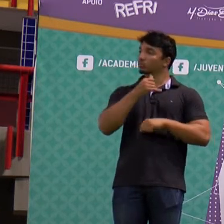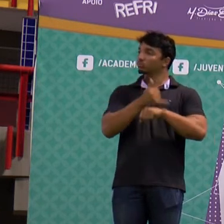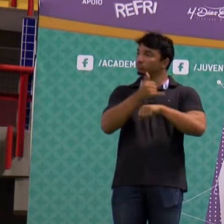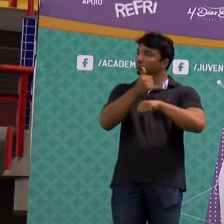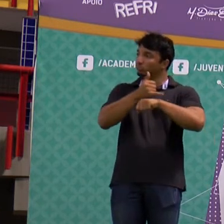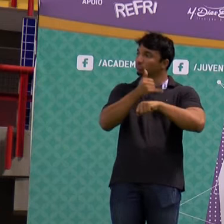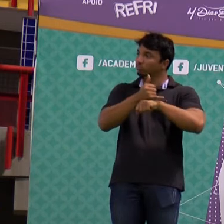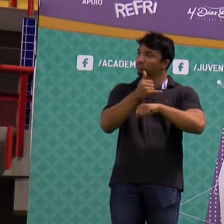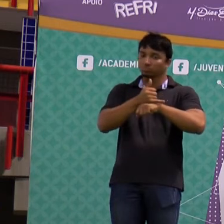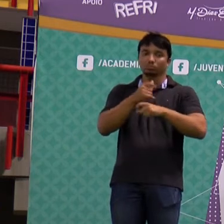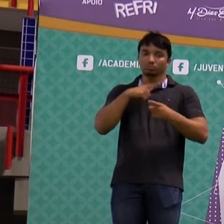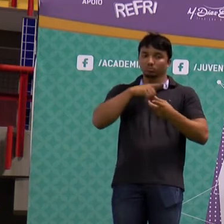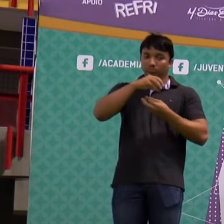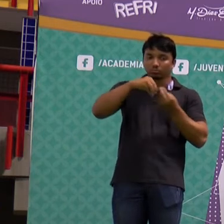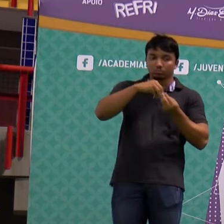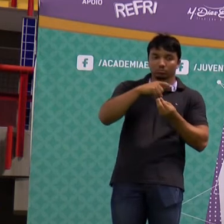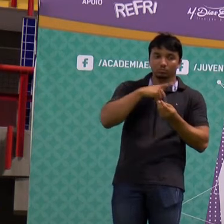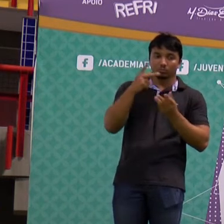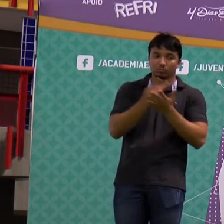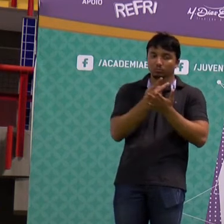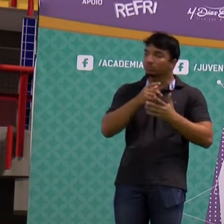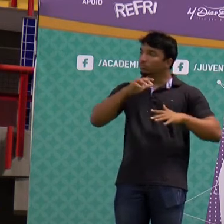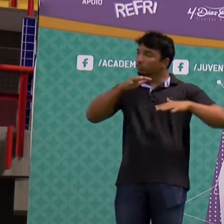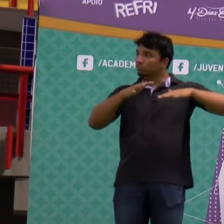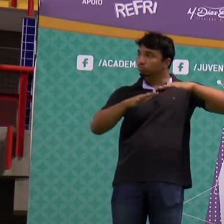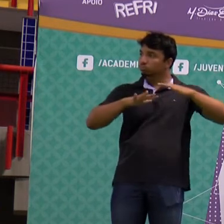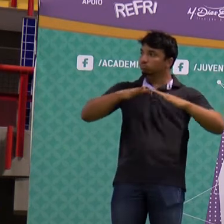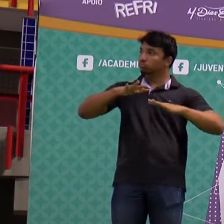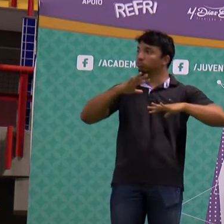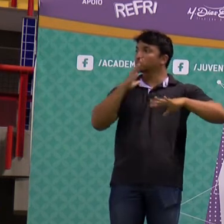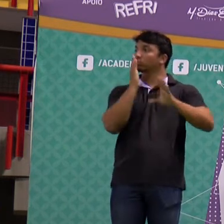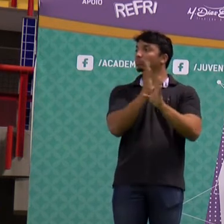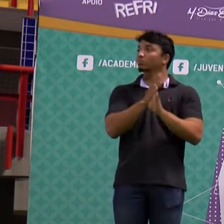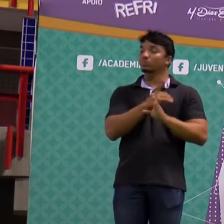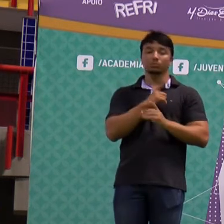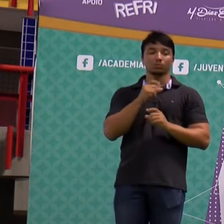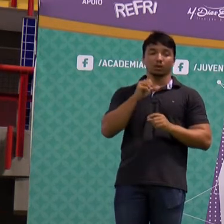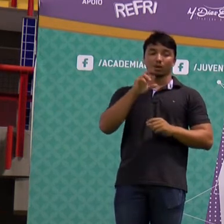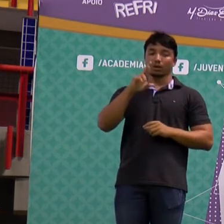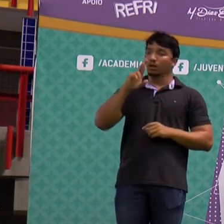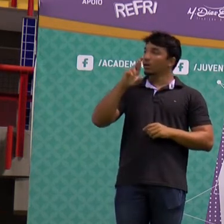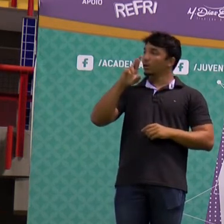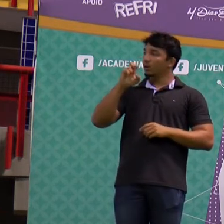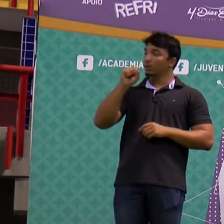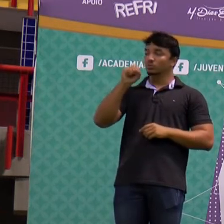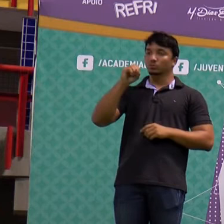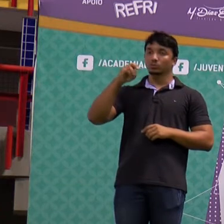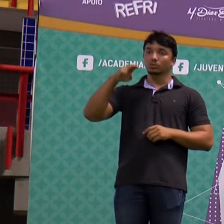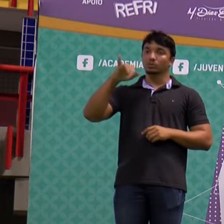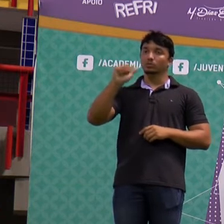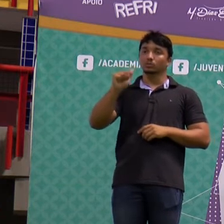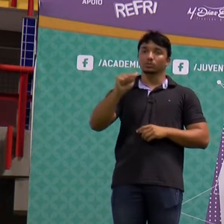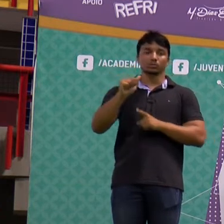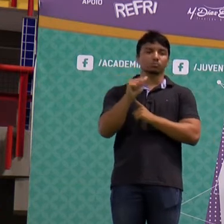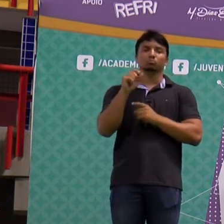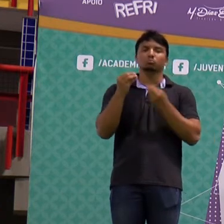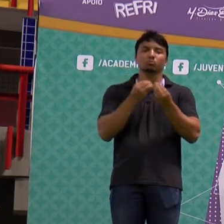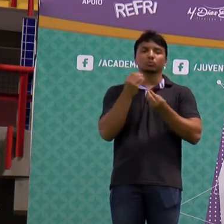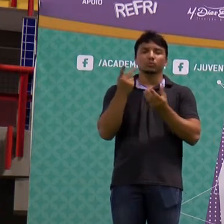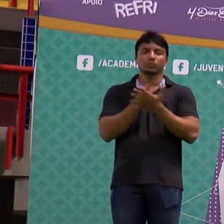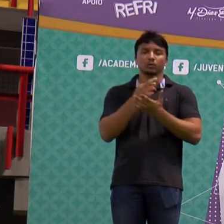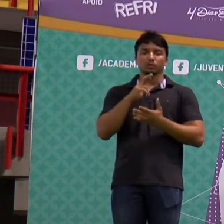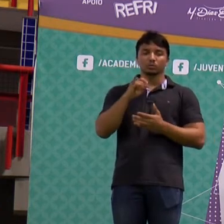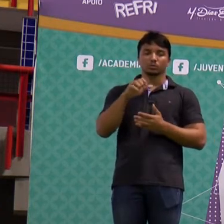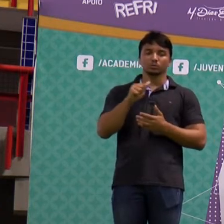ferro e aço e a ponte se contorcendo devido ao fenômeno da ressonância. Professor, quando é que eu tenho ressonância?